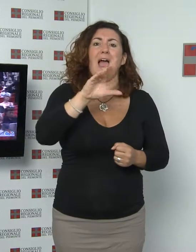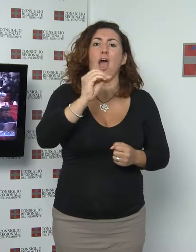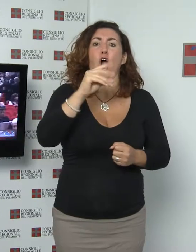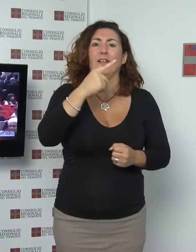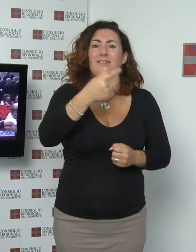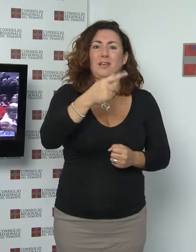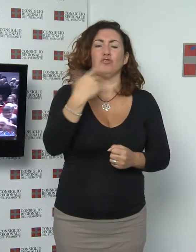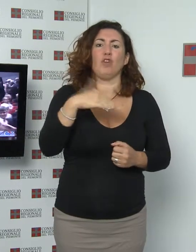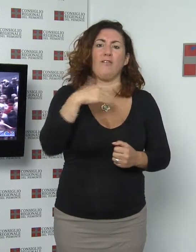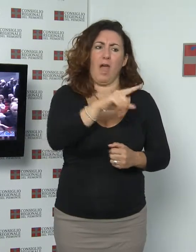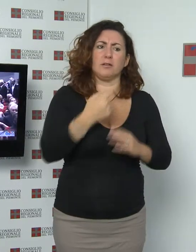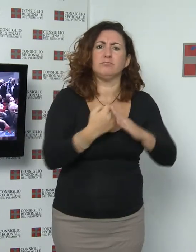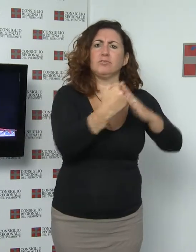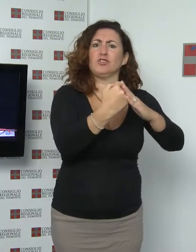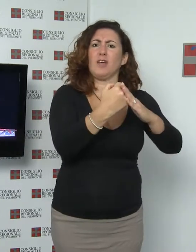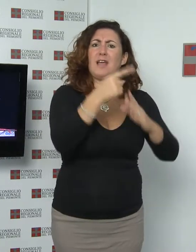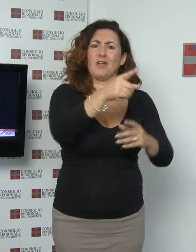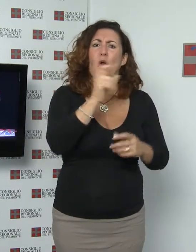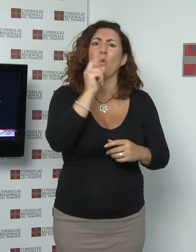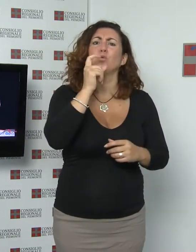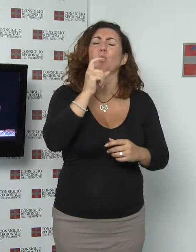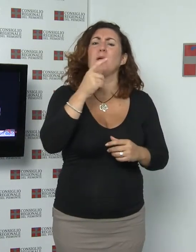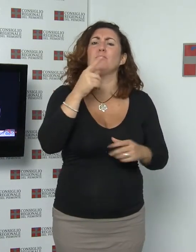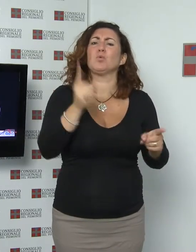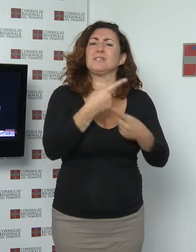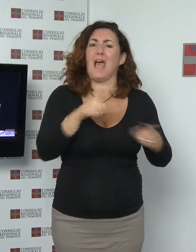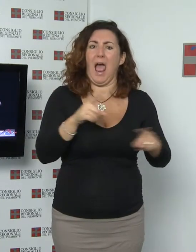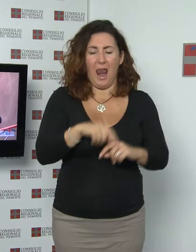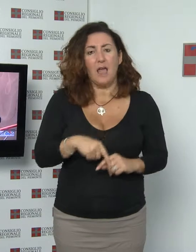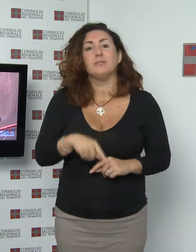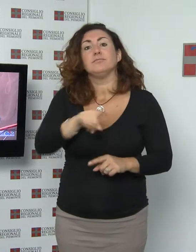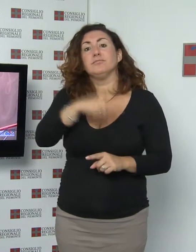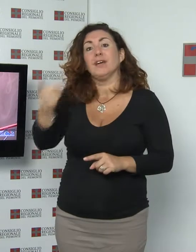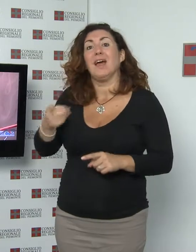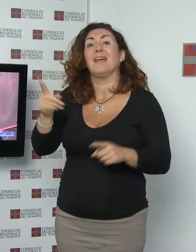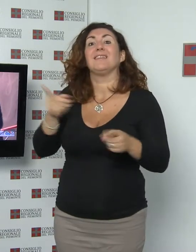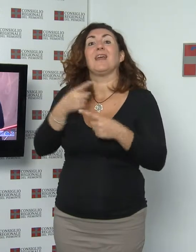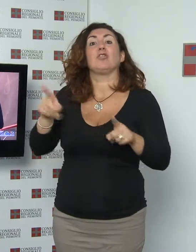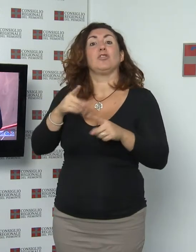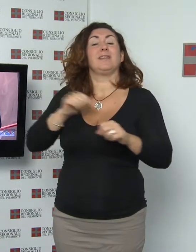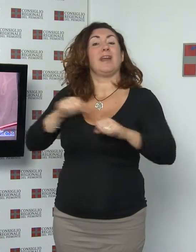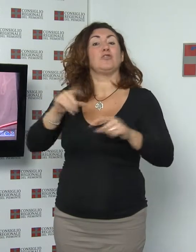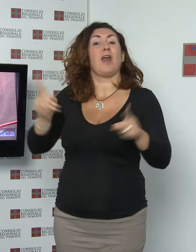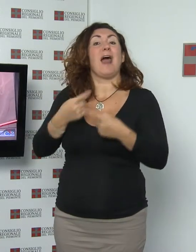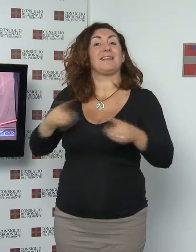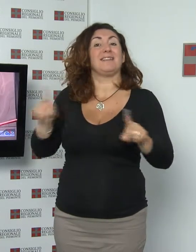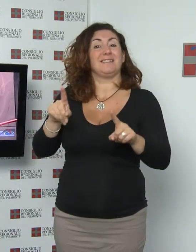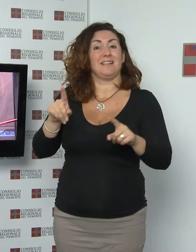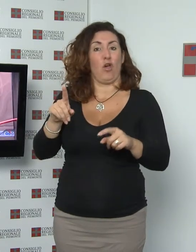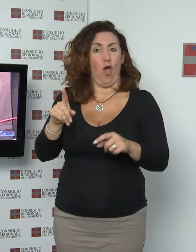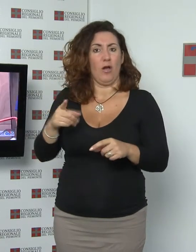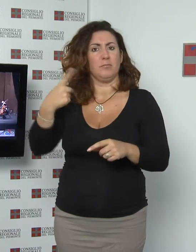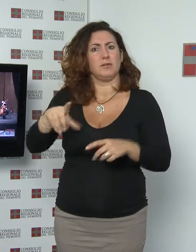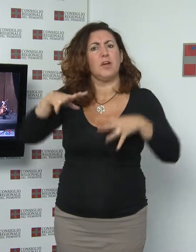sostegno alla cultura musicale e al direttore artistico del festival il maestro Gianandrea Noseda per il suo costante impegno